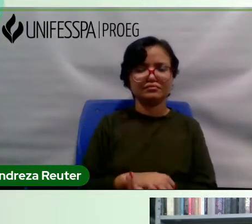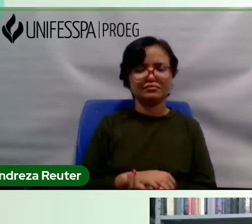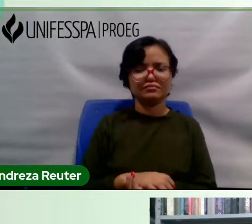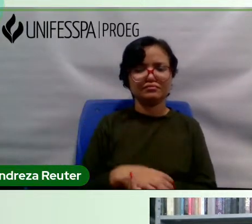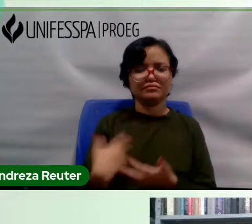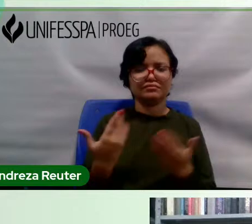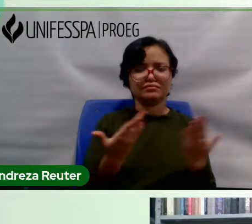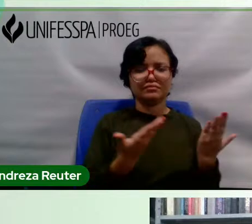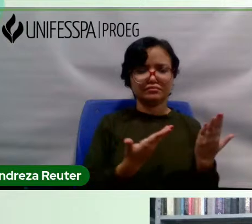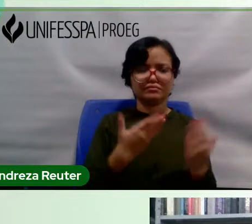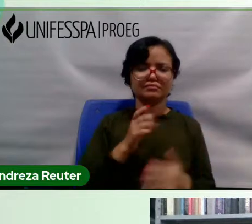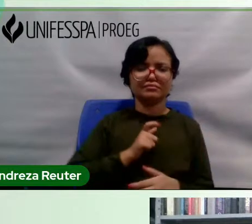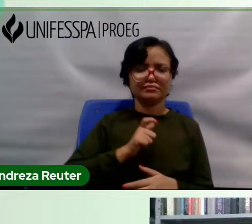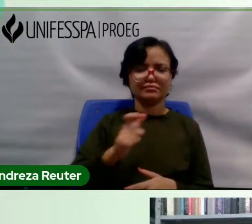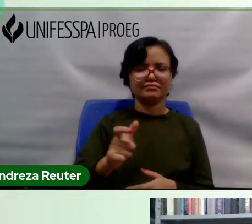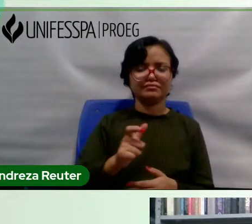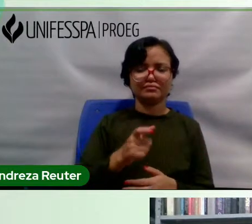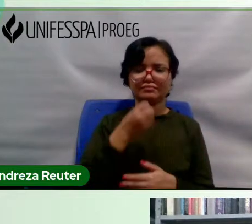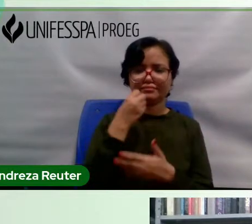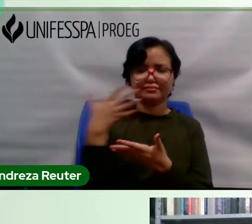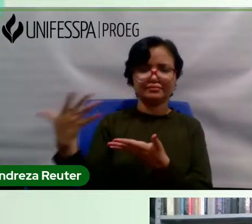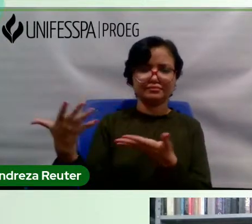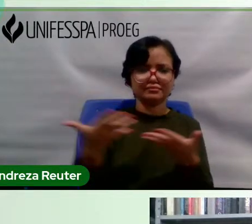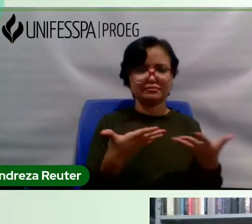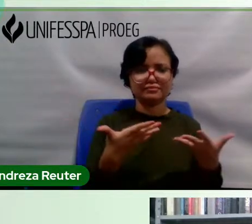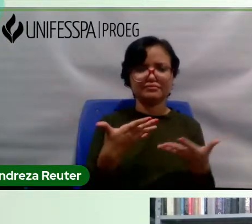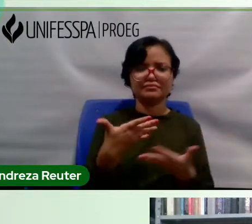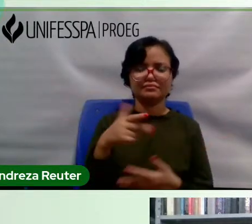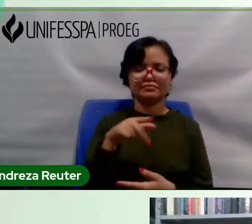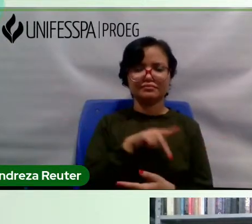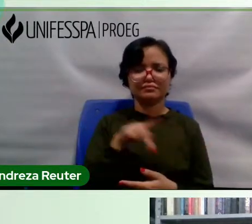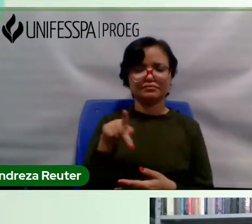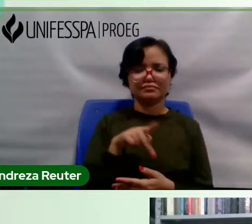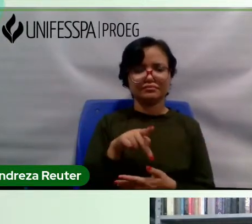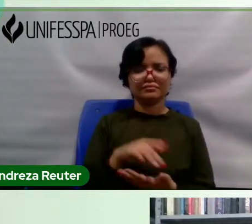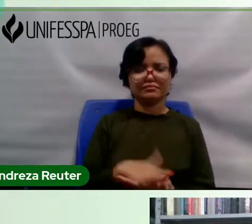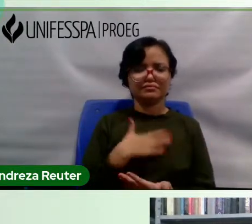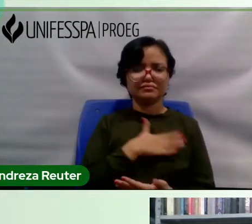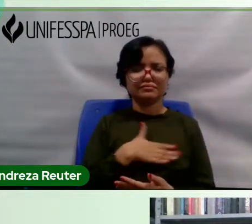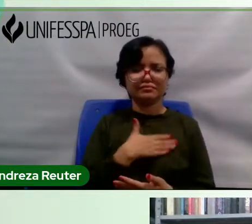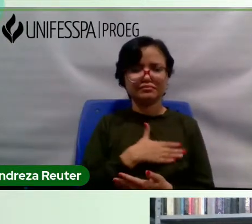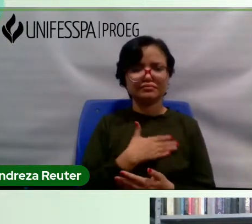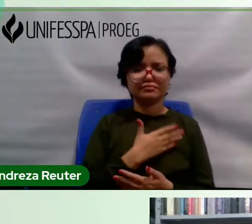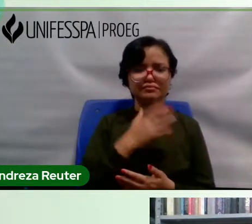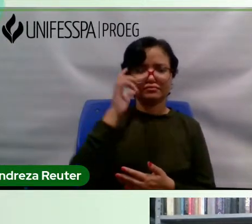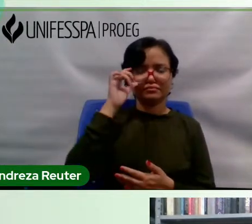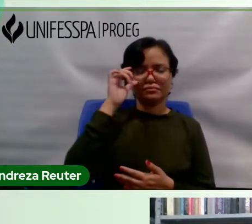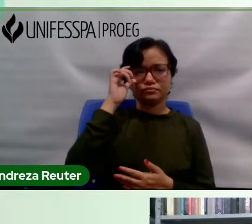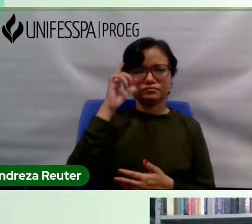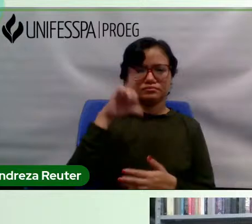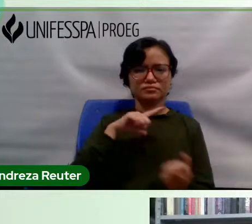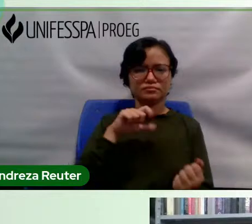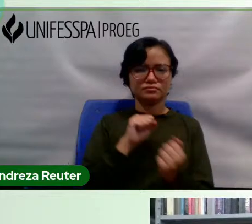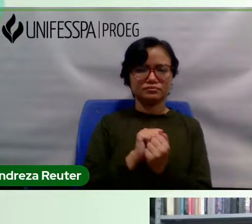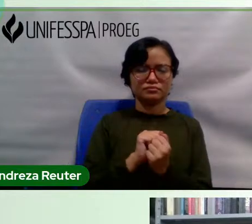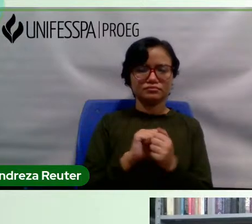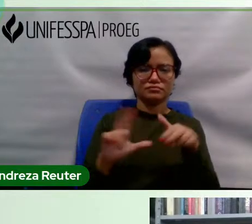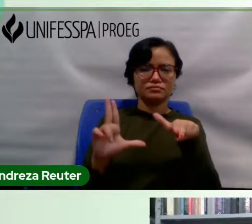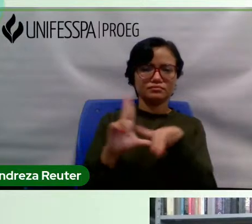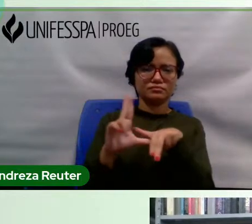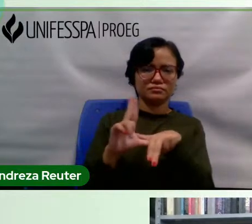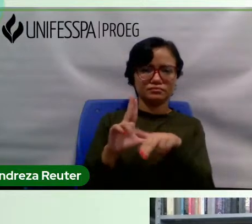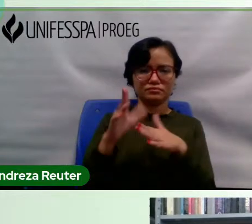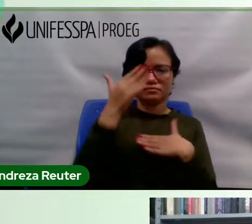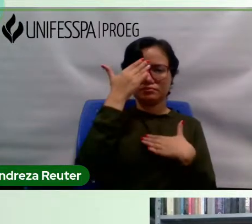convidada, seja muito bem-vinda, professora, é uma honra tê-la conosco, a Unifespa